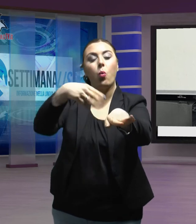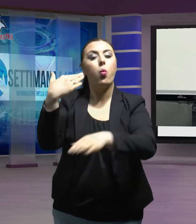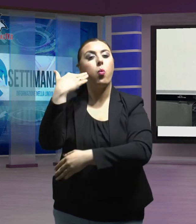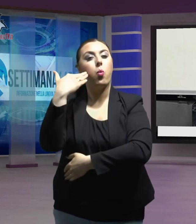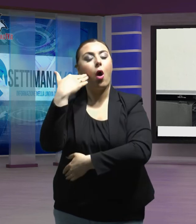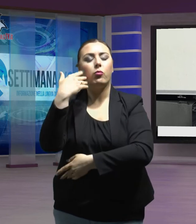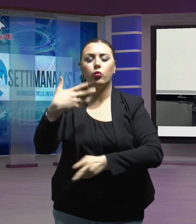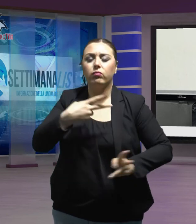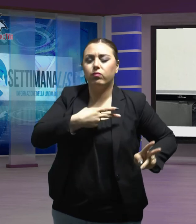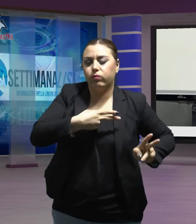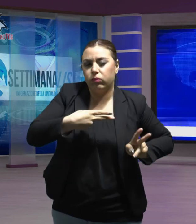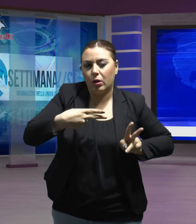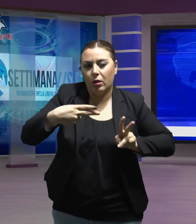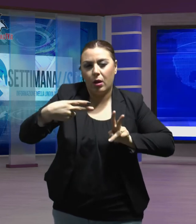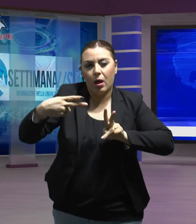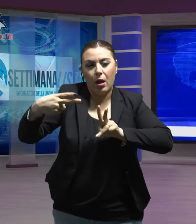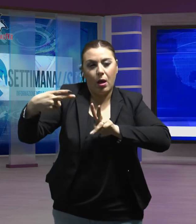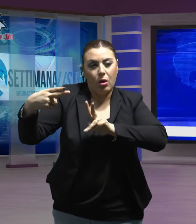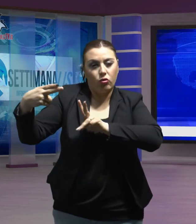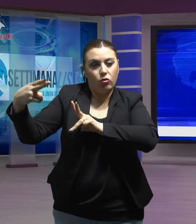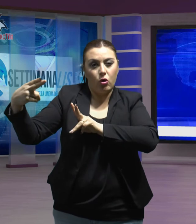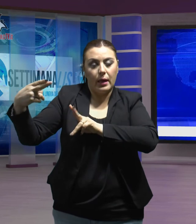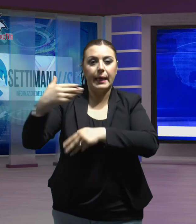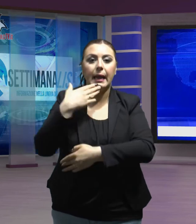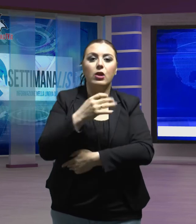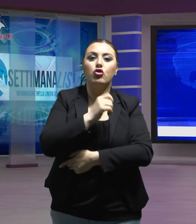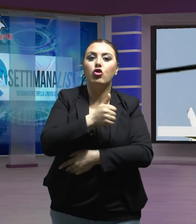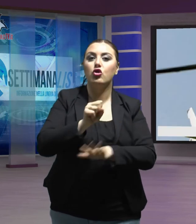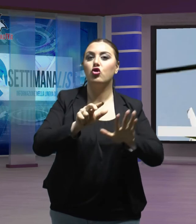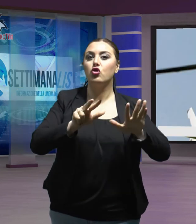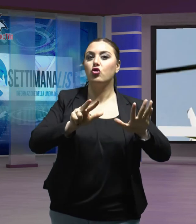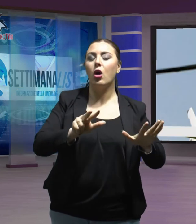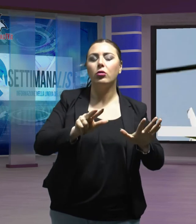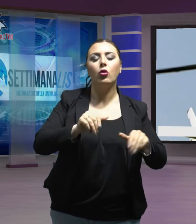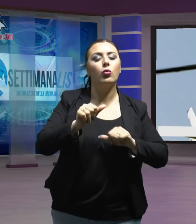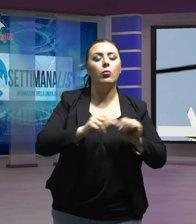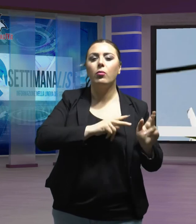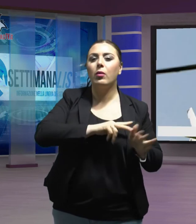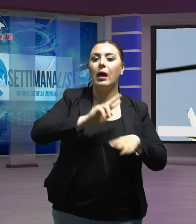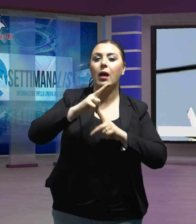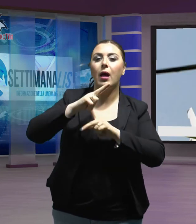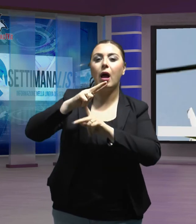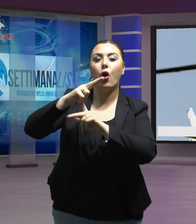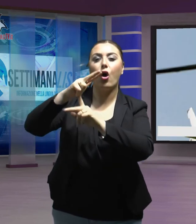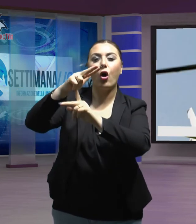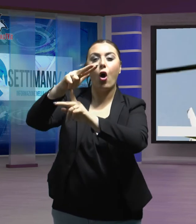soccorso dai sanitari del 118 e trasportato in ospedale in